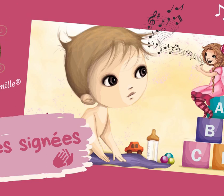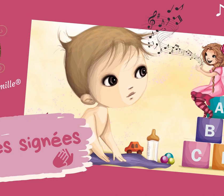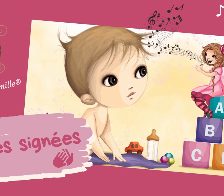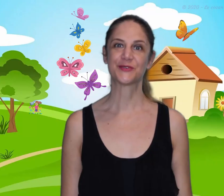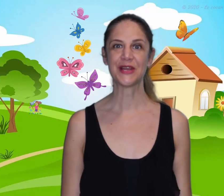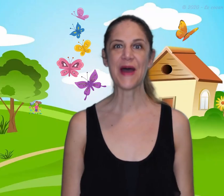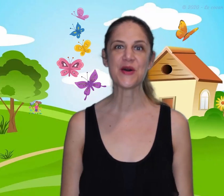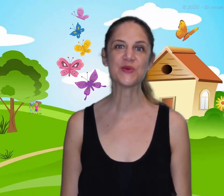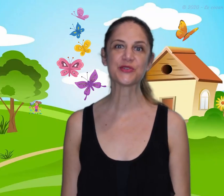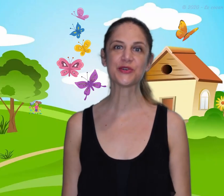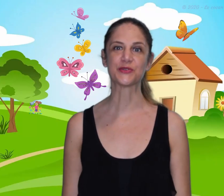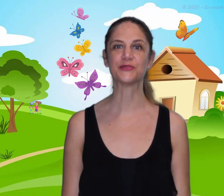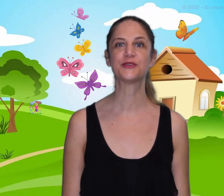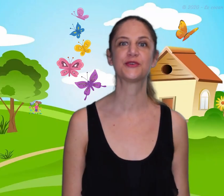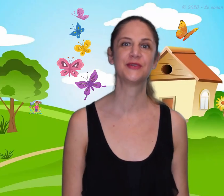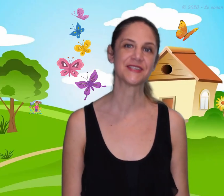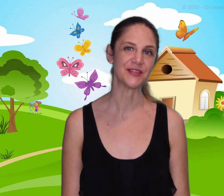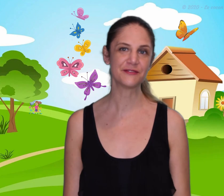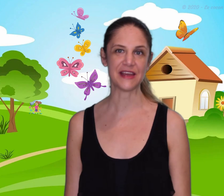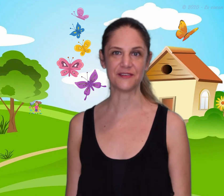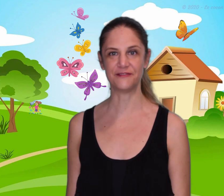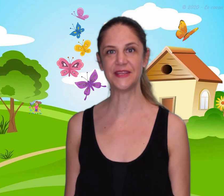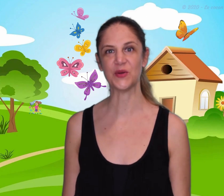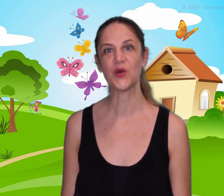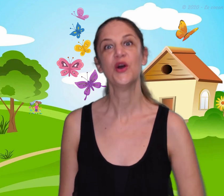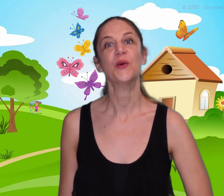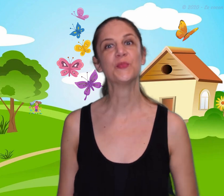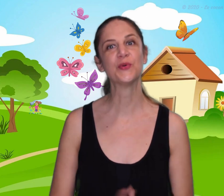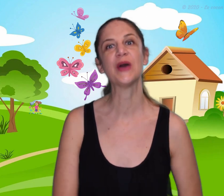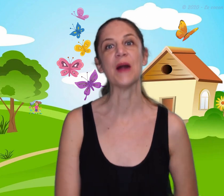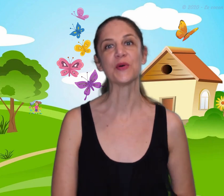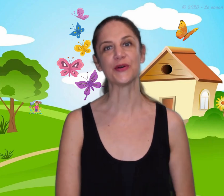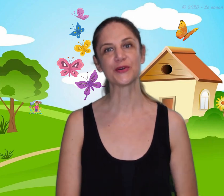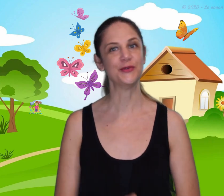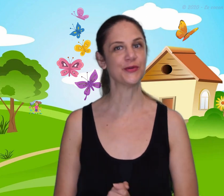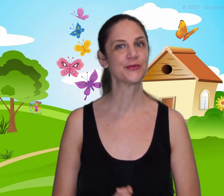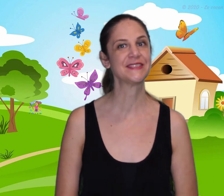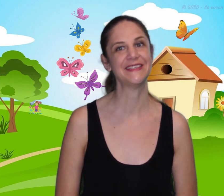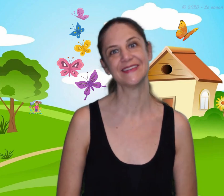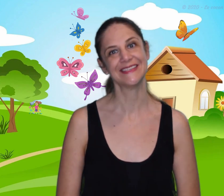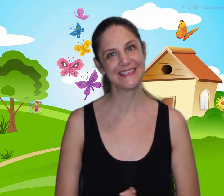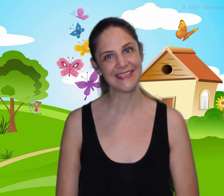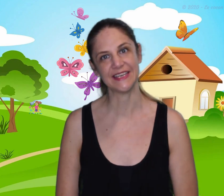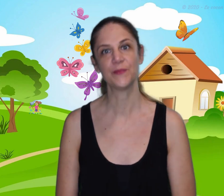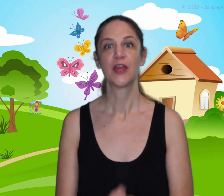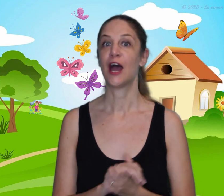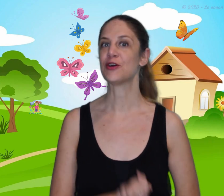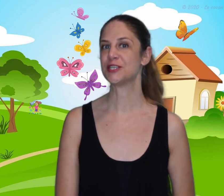Bonjour les parents, on se retrouve aujourd'hui dans cette nouvelle vidéo pour apprendre une comptine signée. Alors j'ai